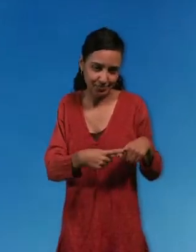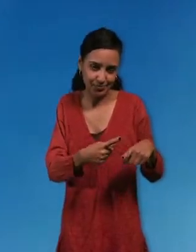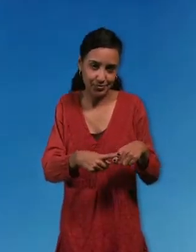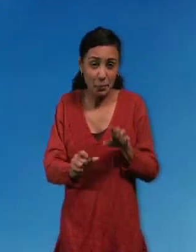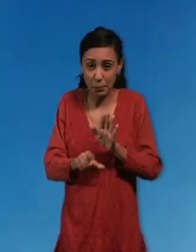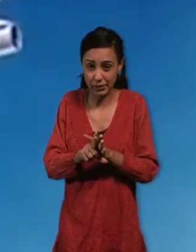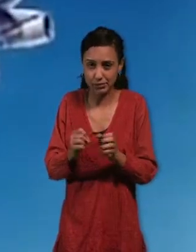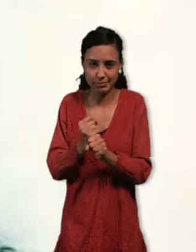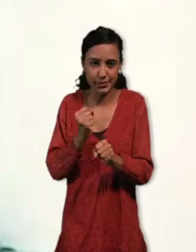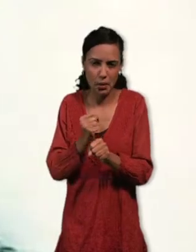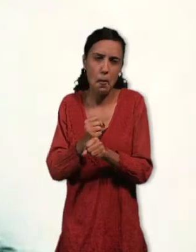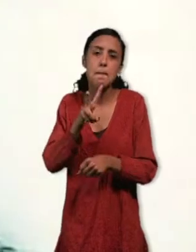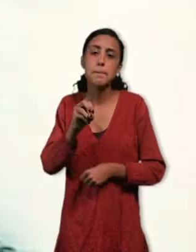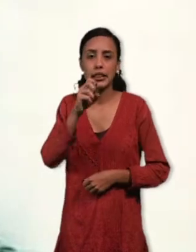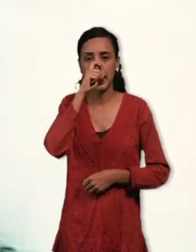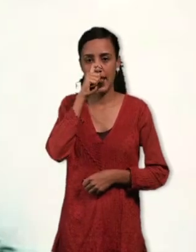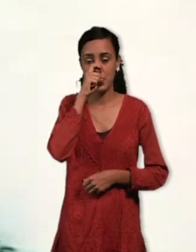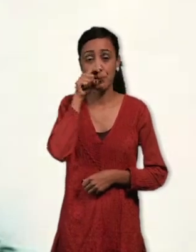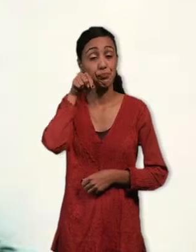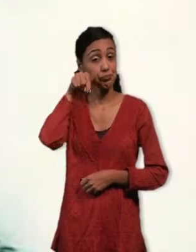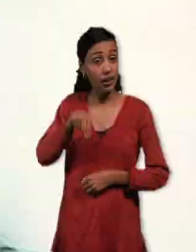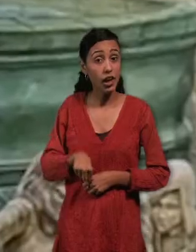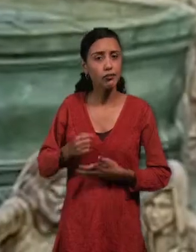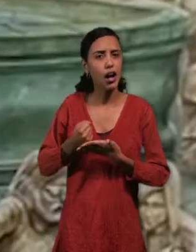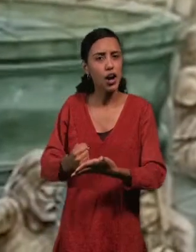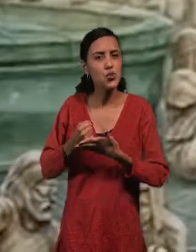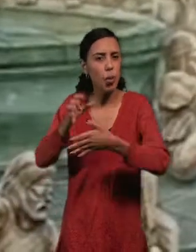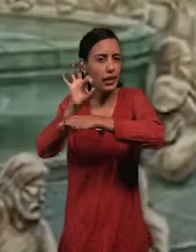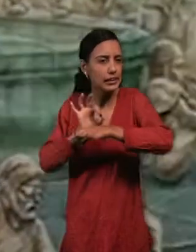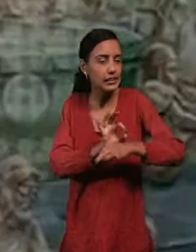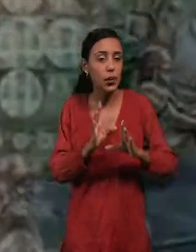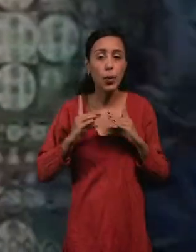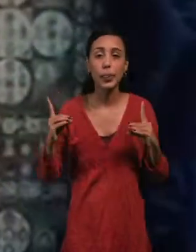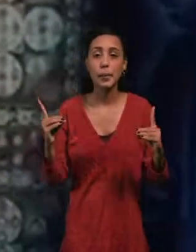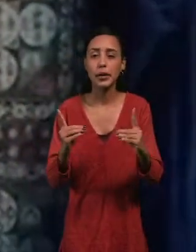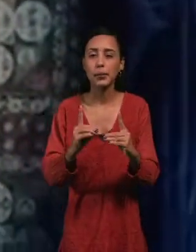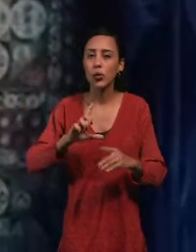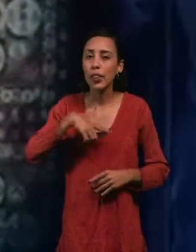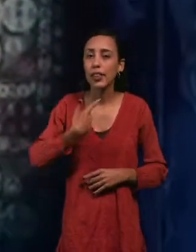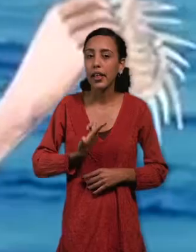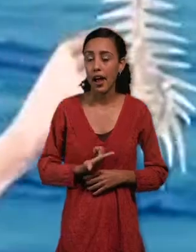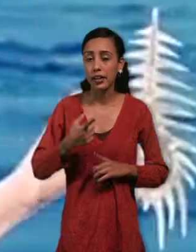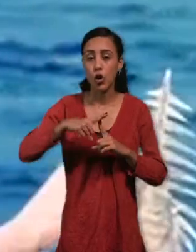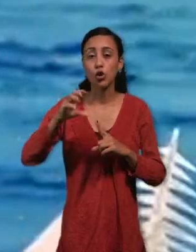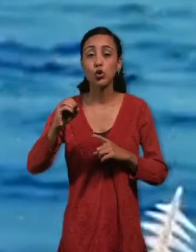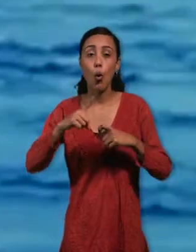comenzó cuando tenía 20 años, como asistente de diseño en el Departamento de Arte de Toho. También